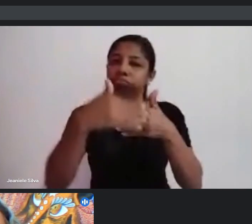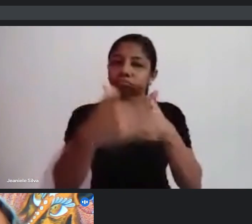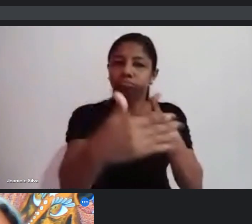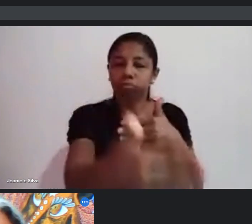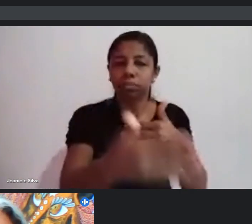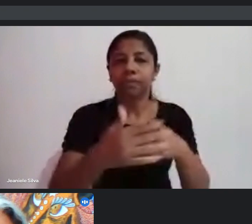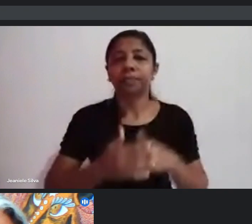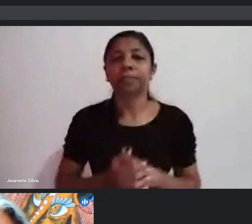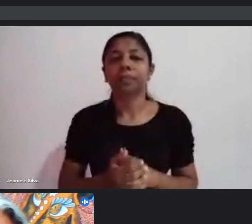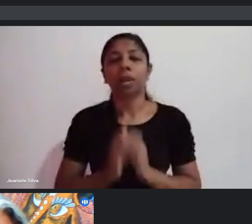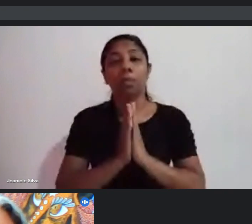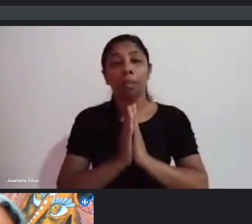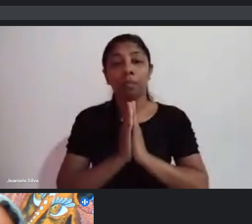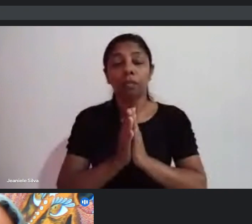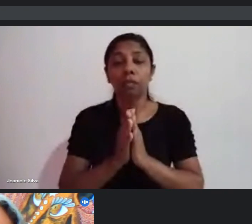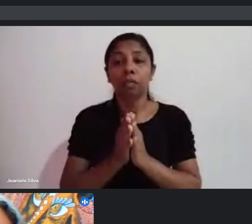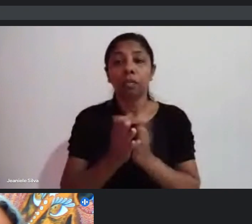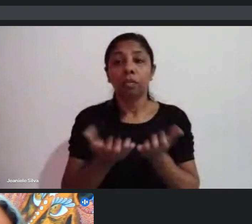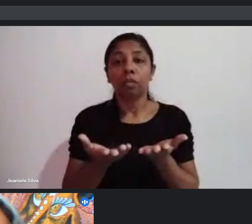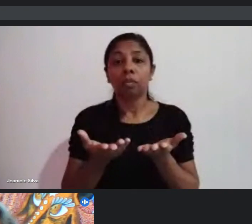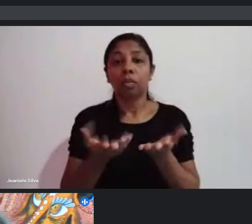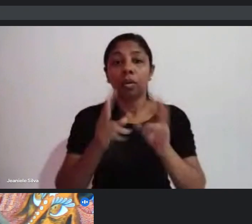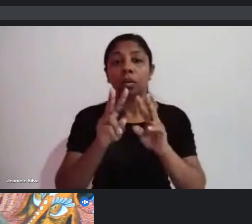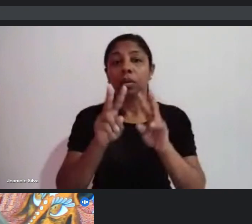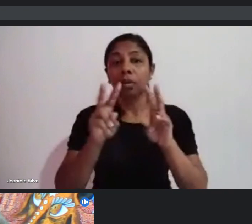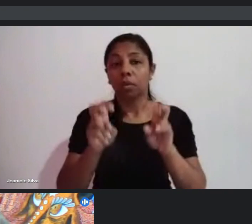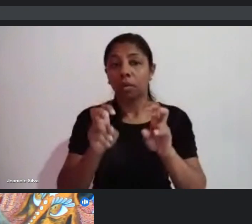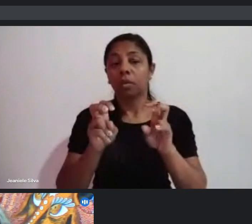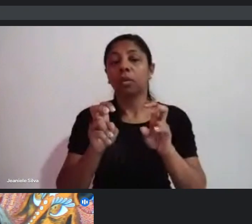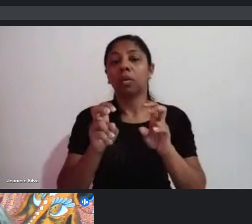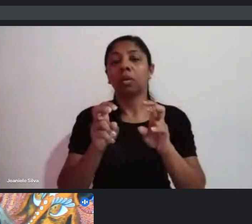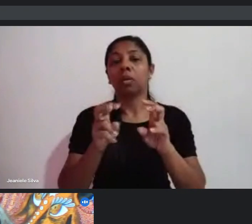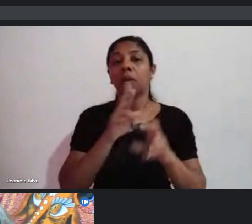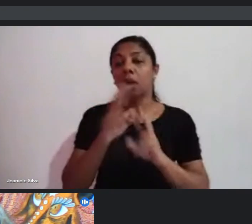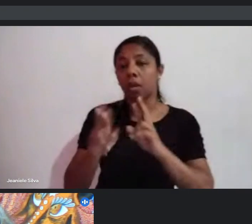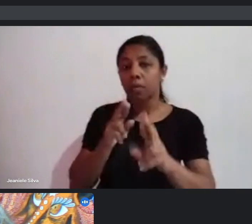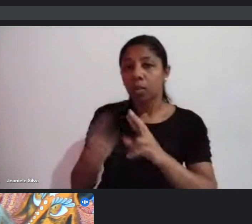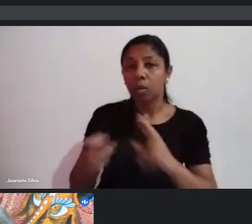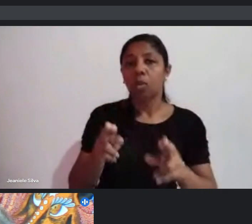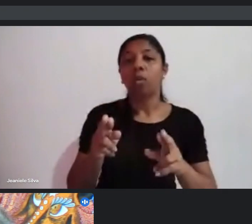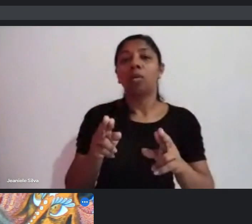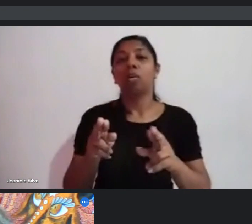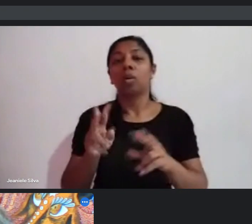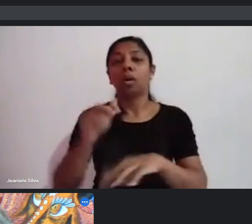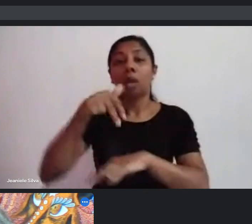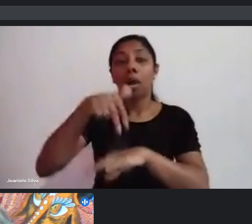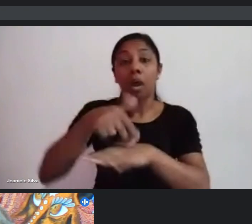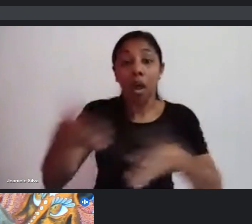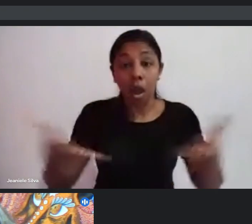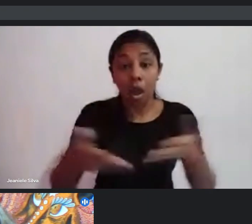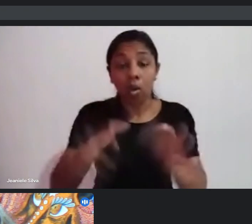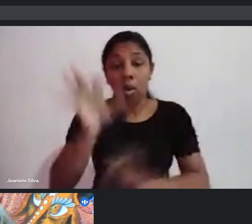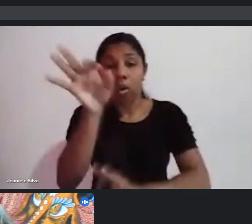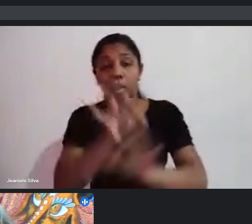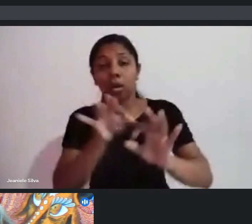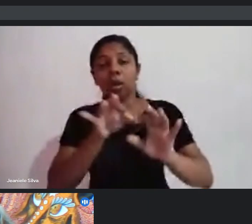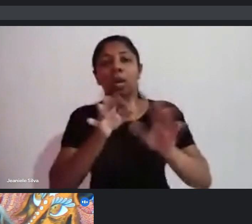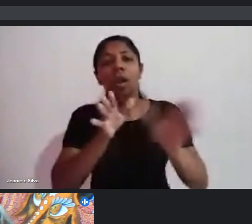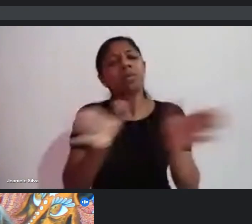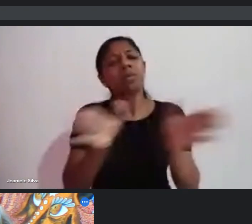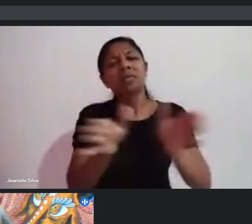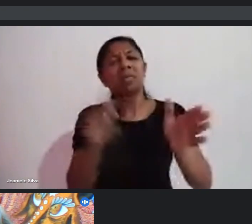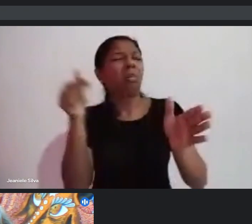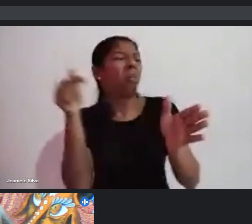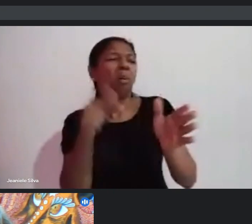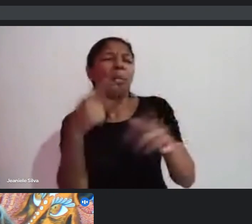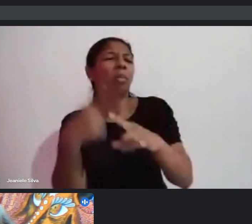aqui a gente falou sobre a contrapartida, sobre as afirmativas, agora para a parte da acessibilidade. Por que falar em acessibilidade?